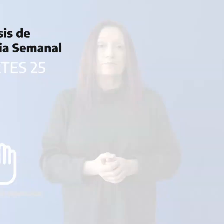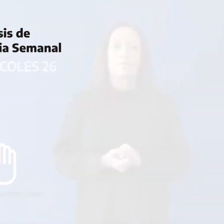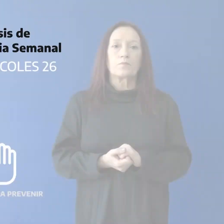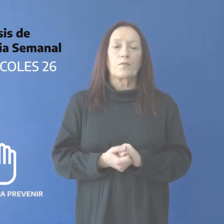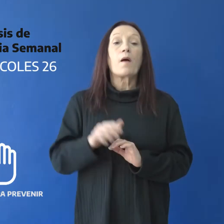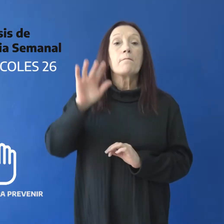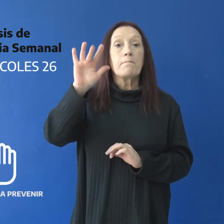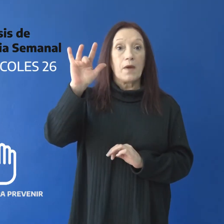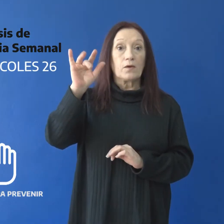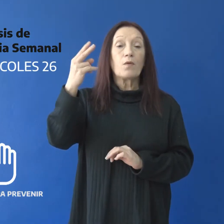Miércoles 26